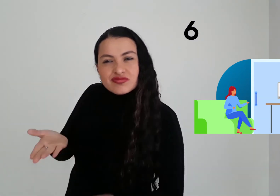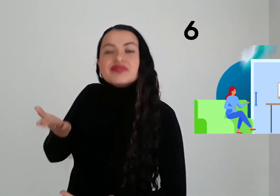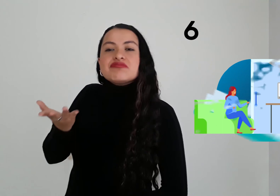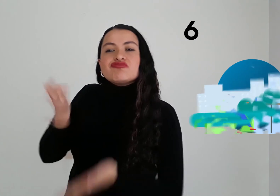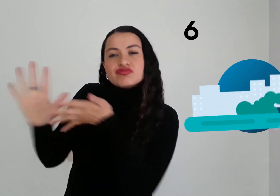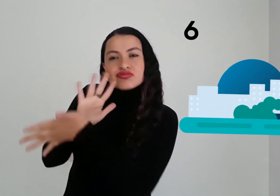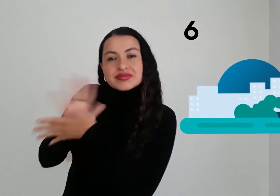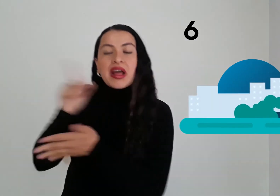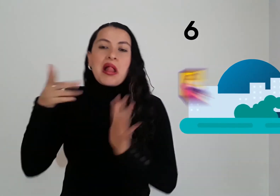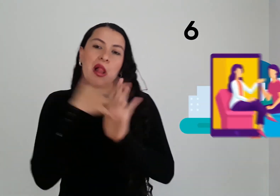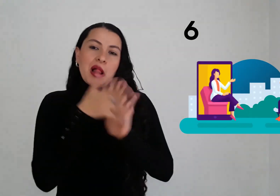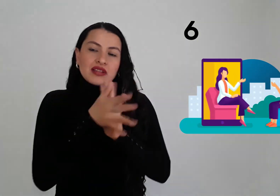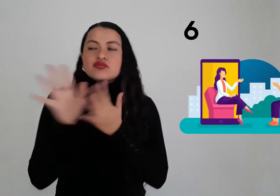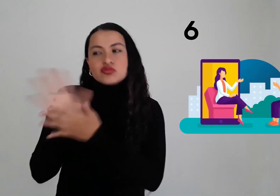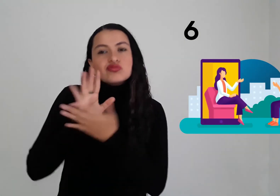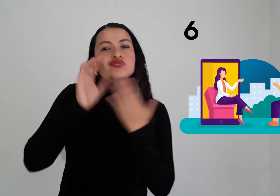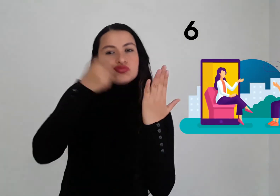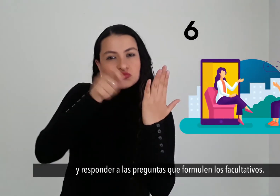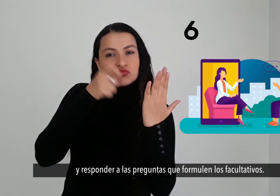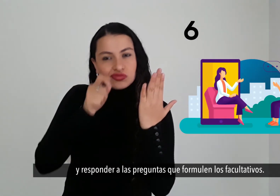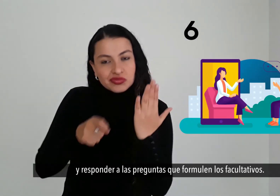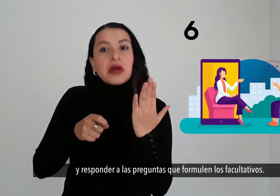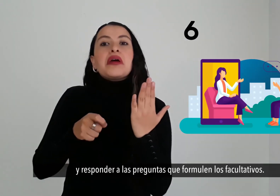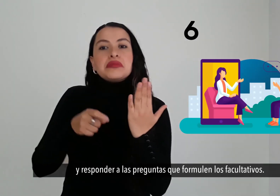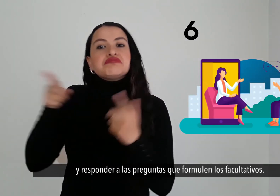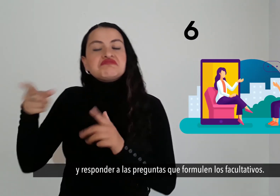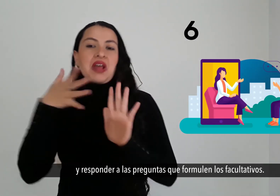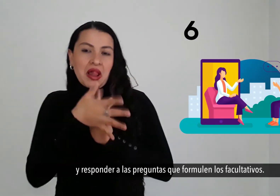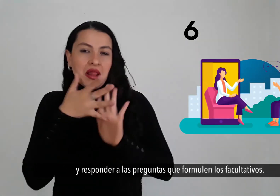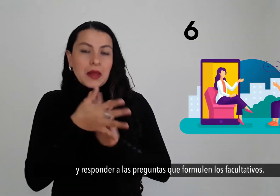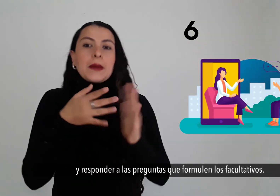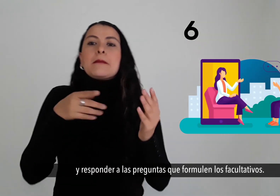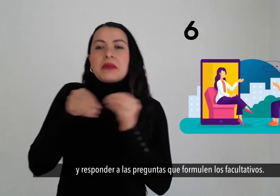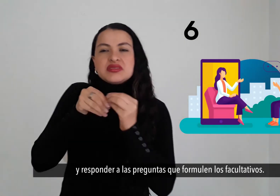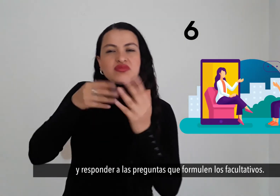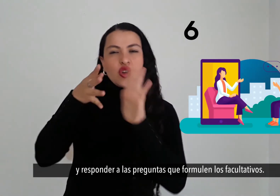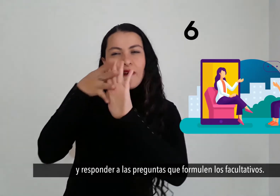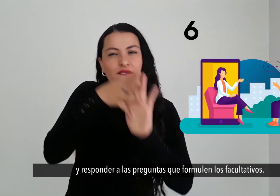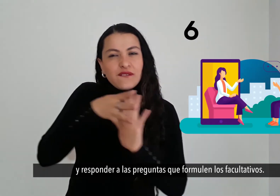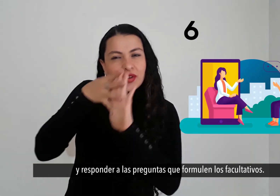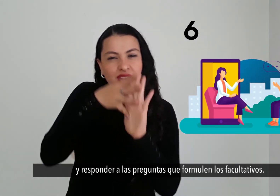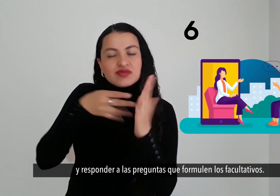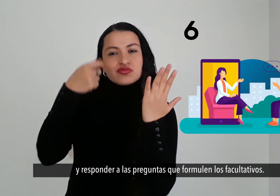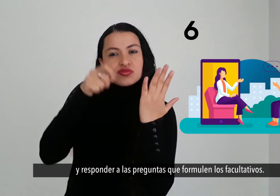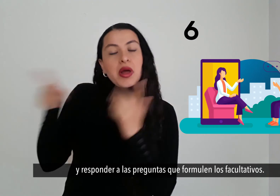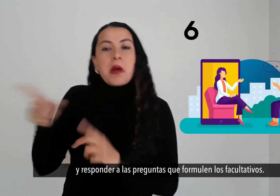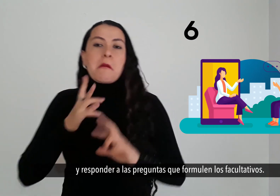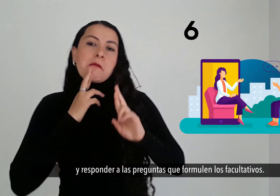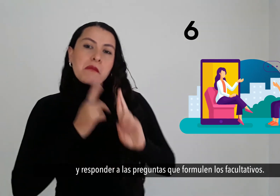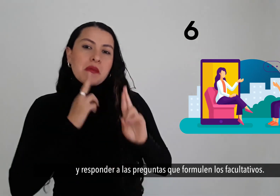responder a las preguntas que formulen los facultativos